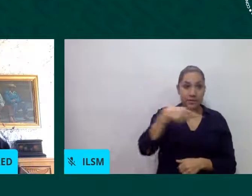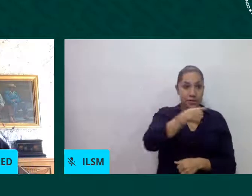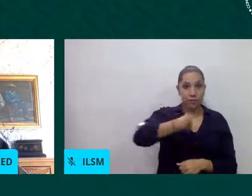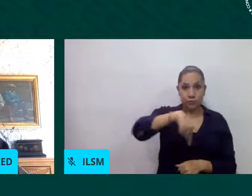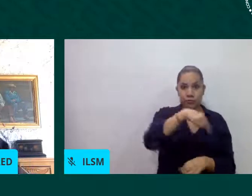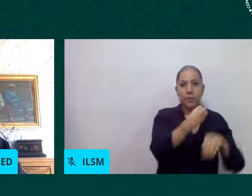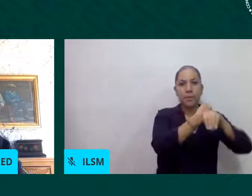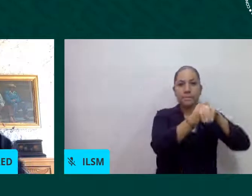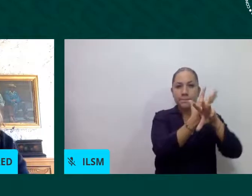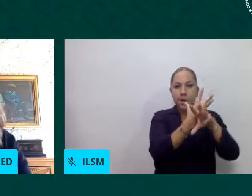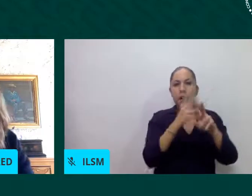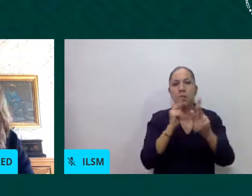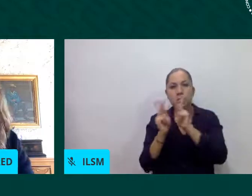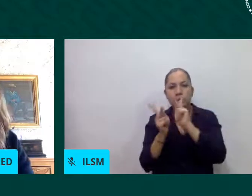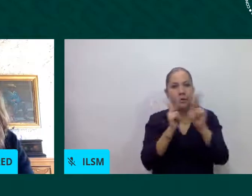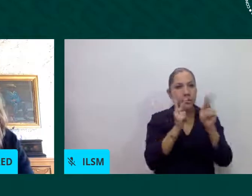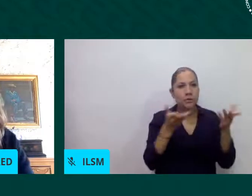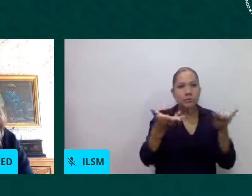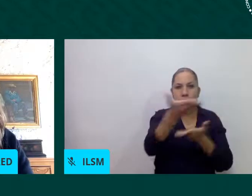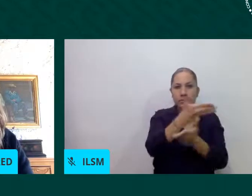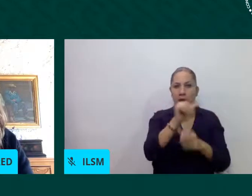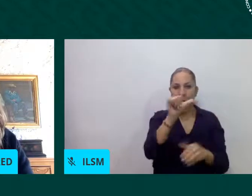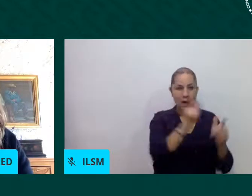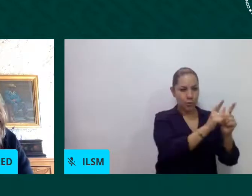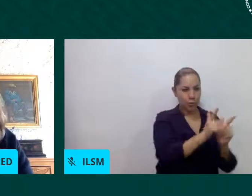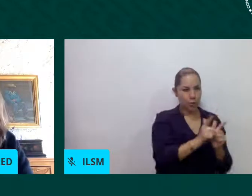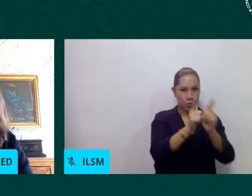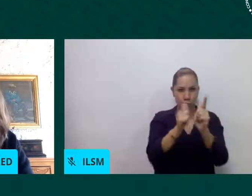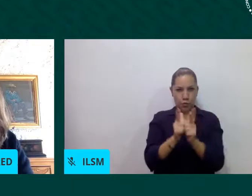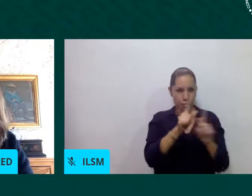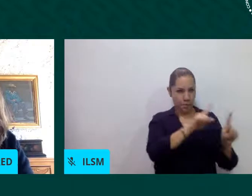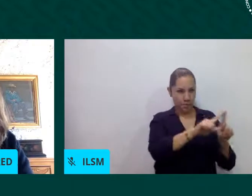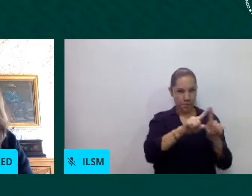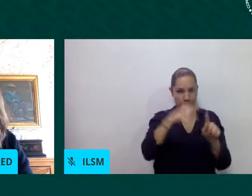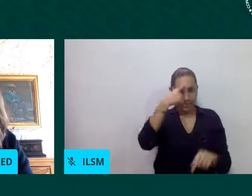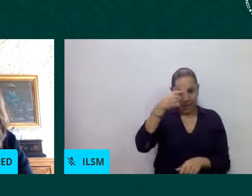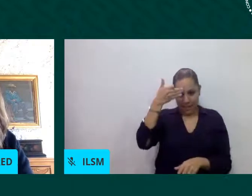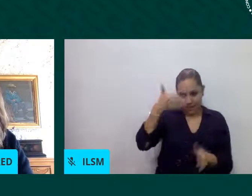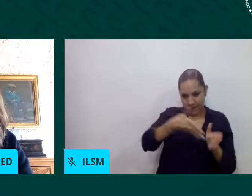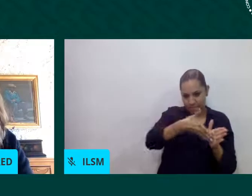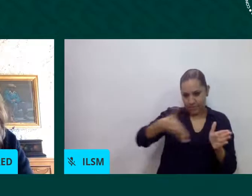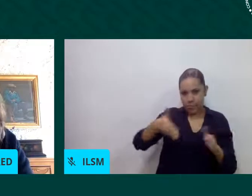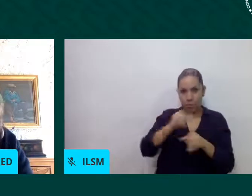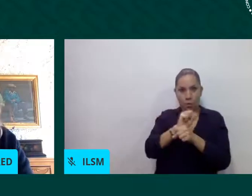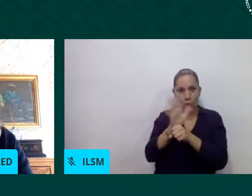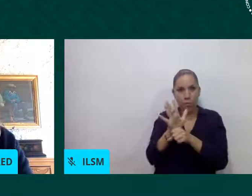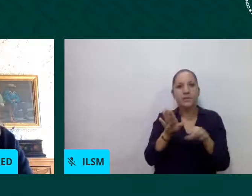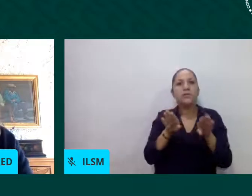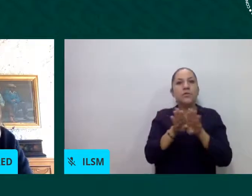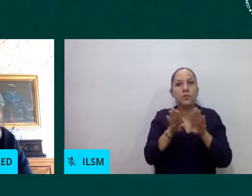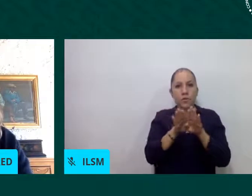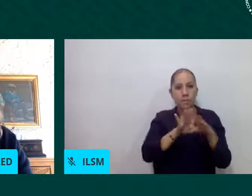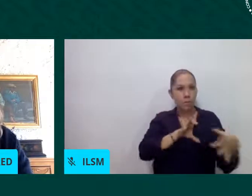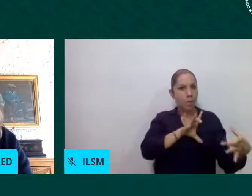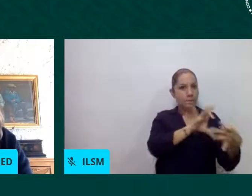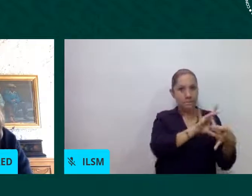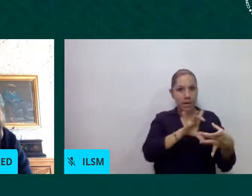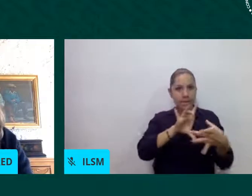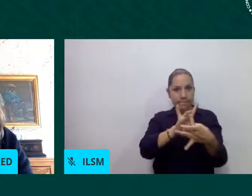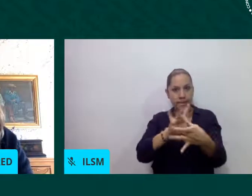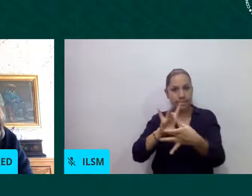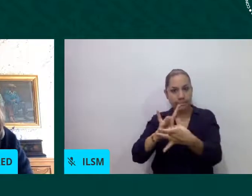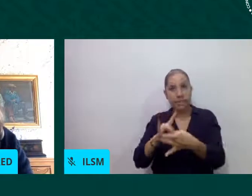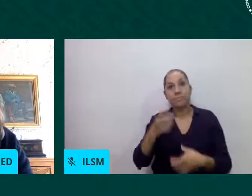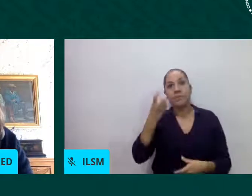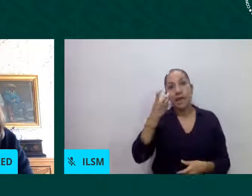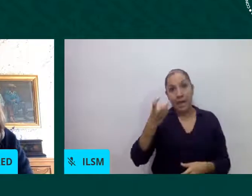urgencia digamos de sensibilizar a las áreas de recursos humanos de las empresas por ejemplo para hacer procedimientos de contratación más